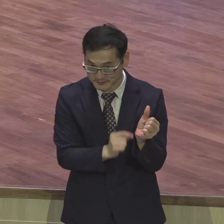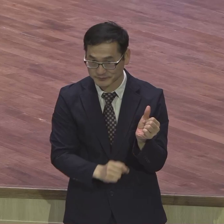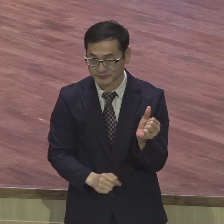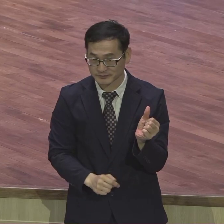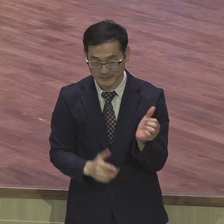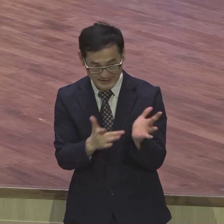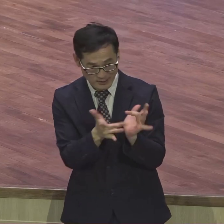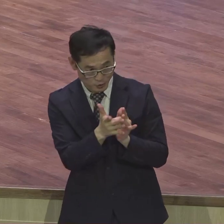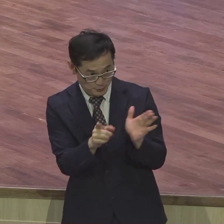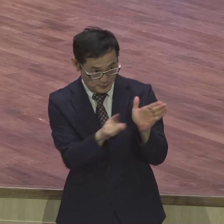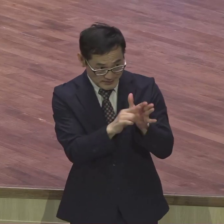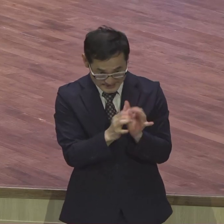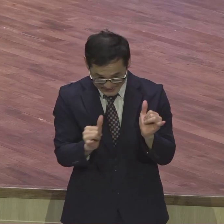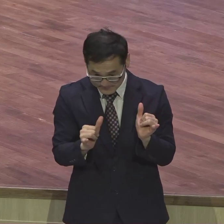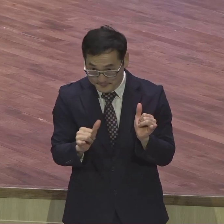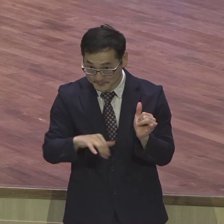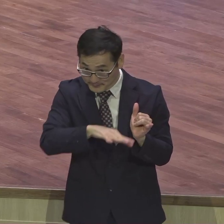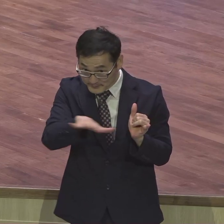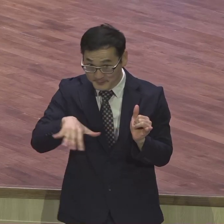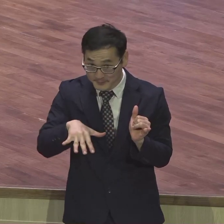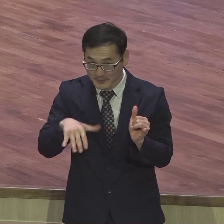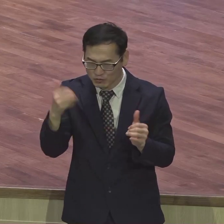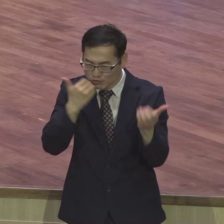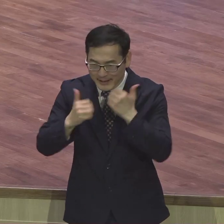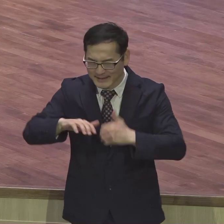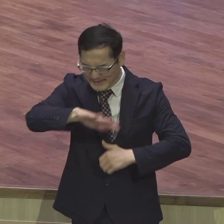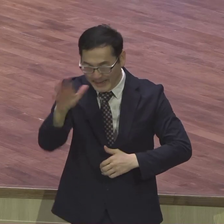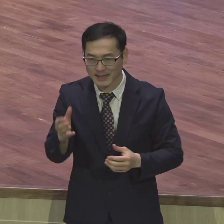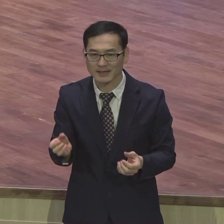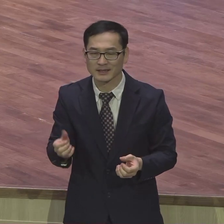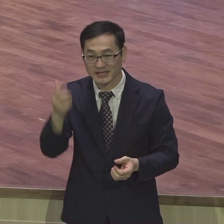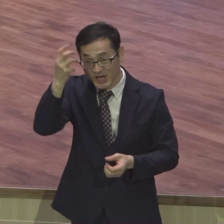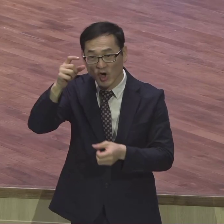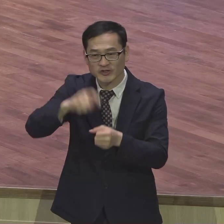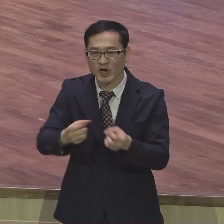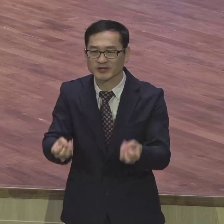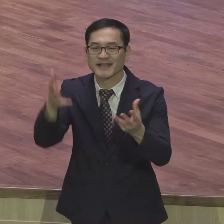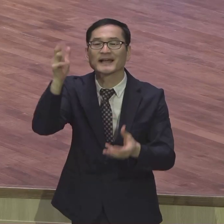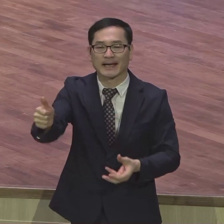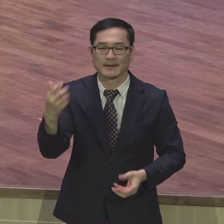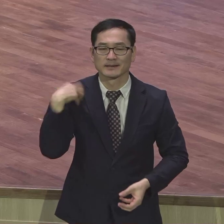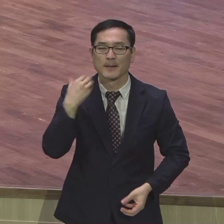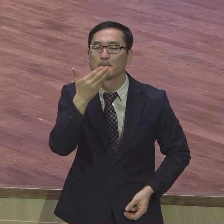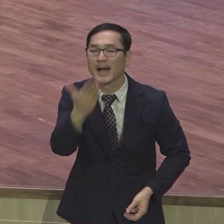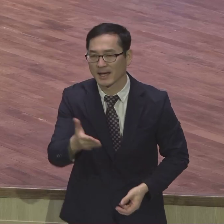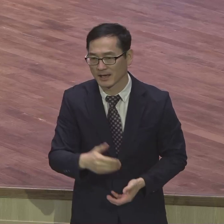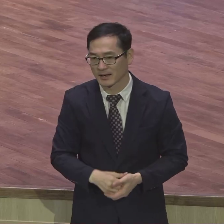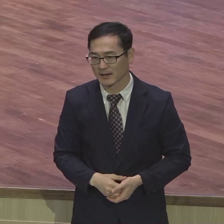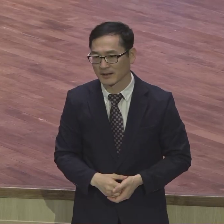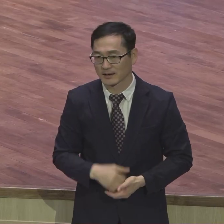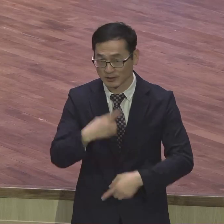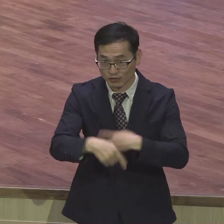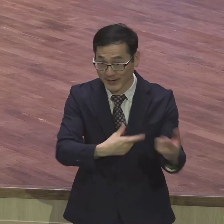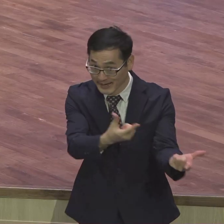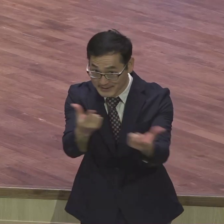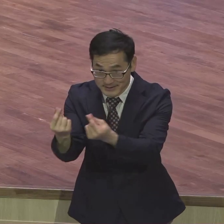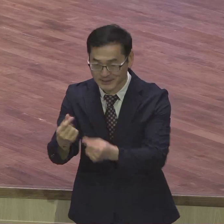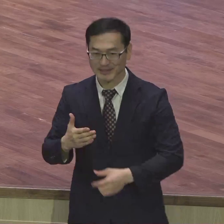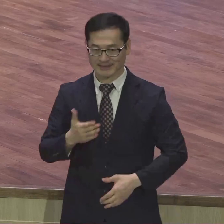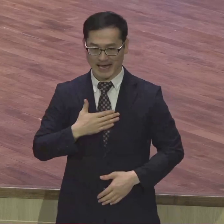믿는 하나님의 자녀는 누구나 다 영적 제사장이요 따라서 나는 제사장이다